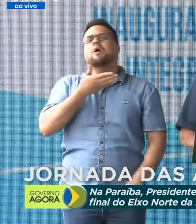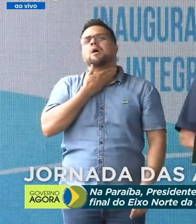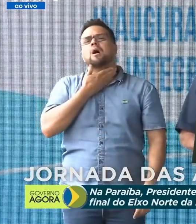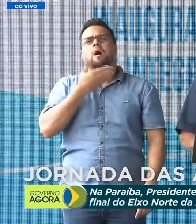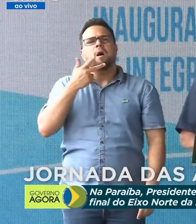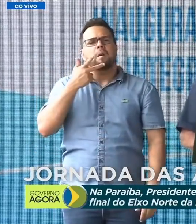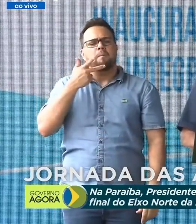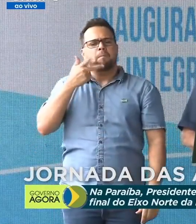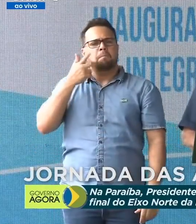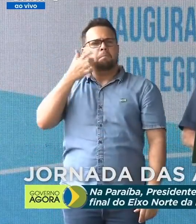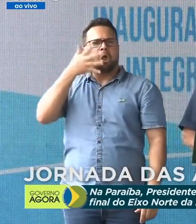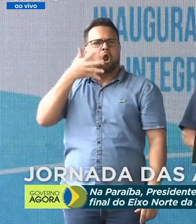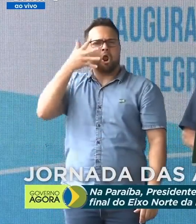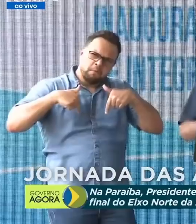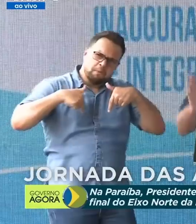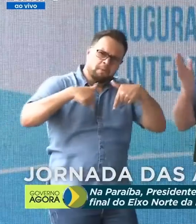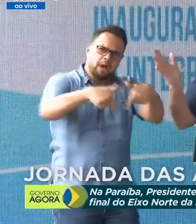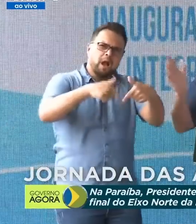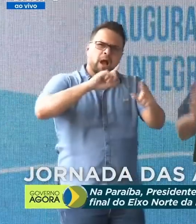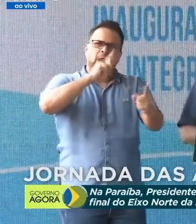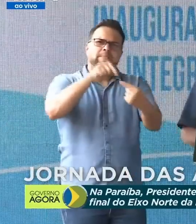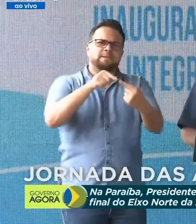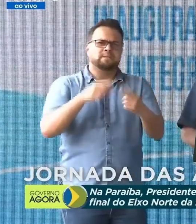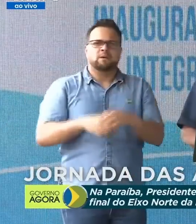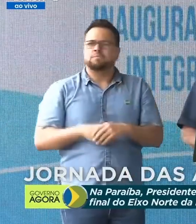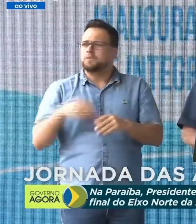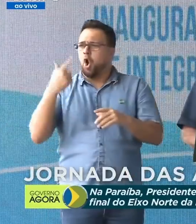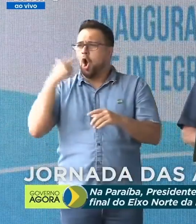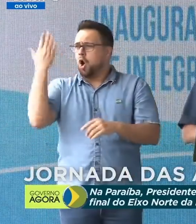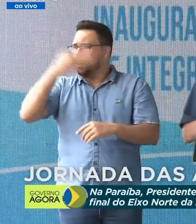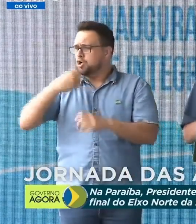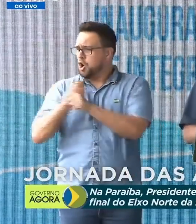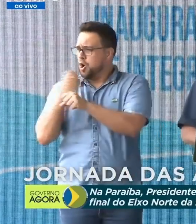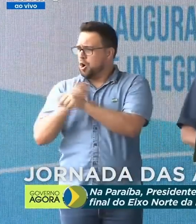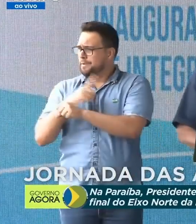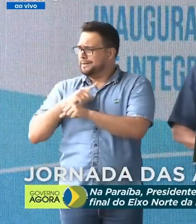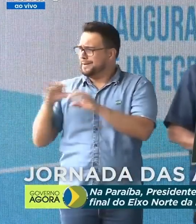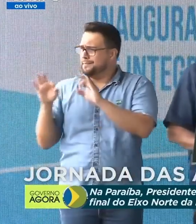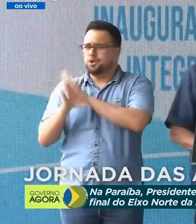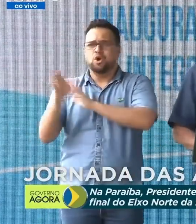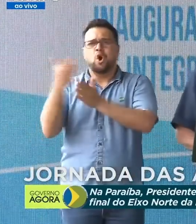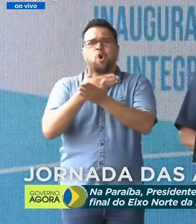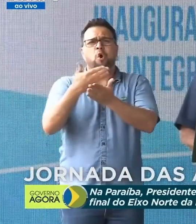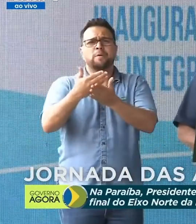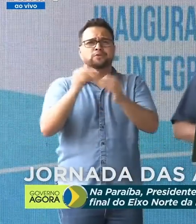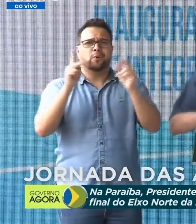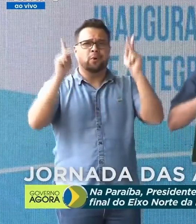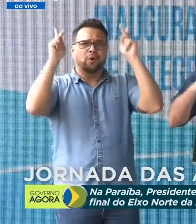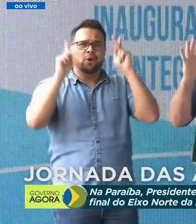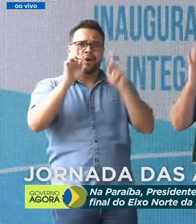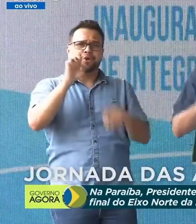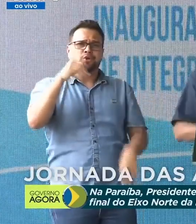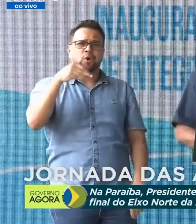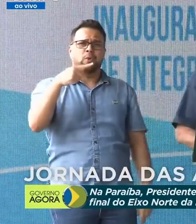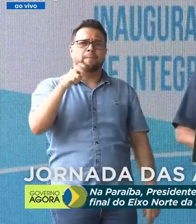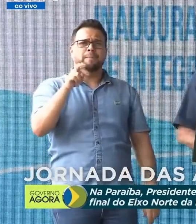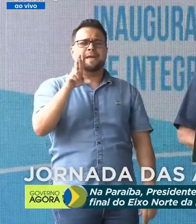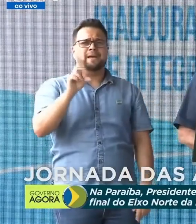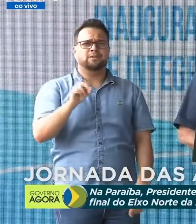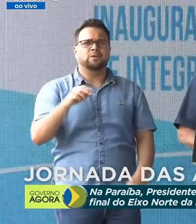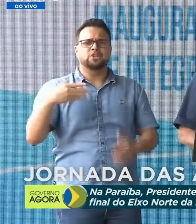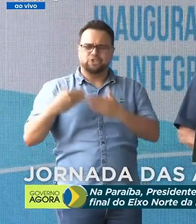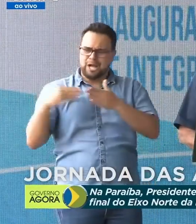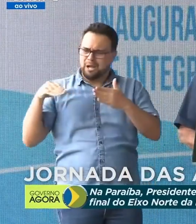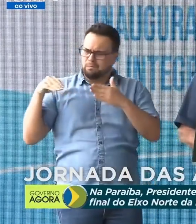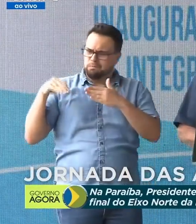Não nasci para ser orador. Essa obra que está aqui, começou lá atrás com D. Pedro, passou por vários governos,